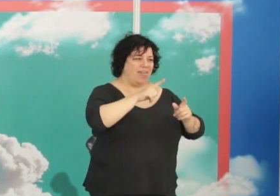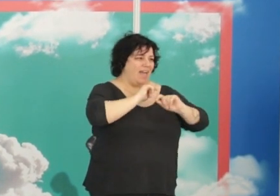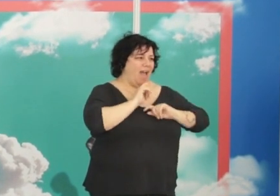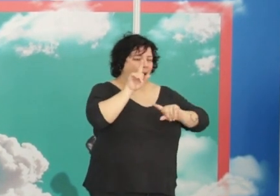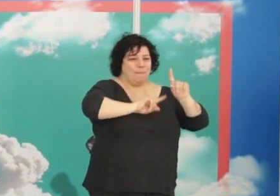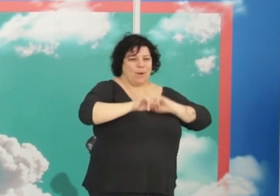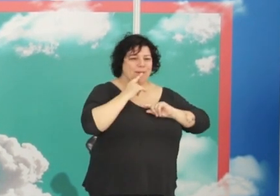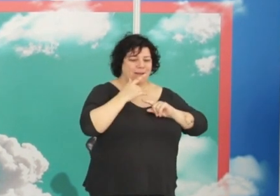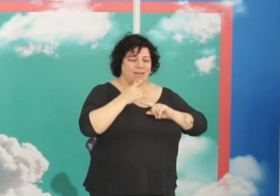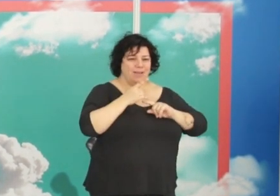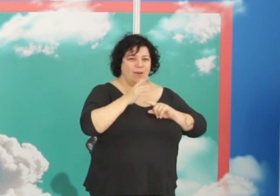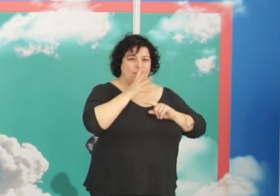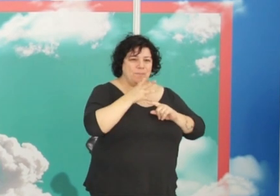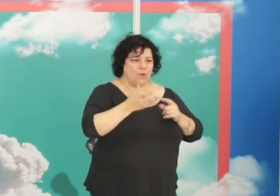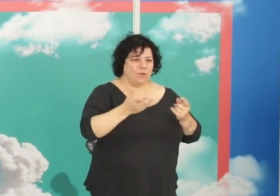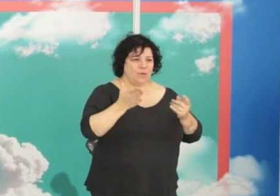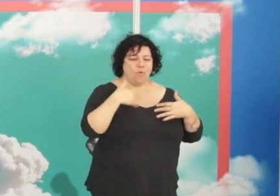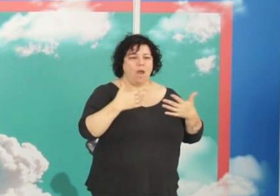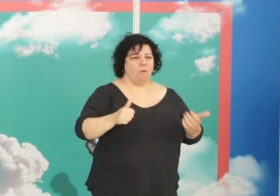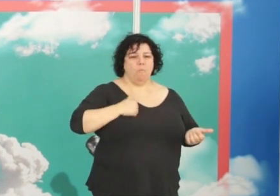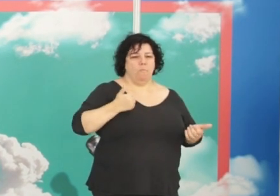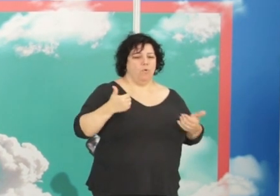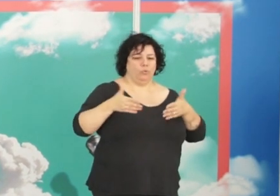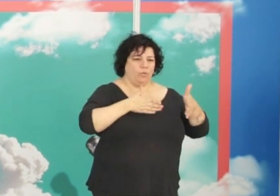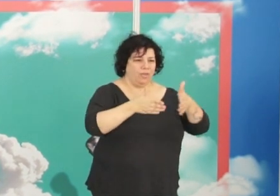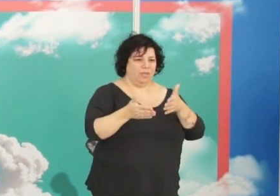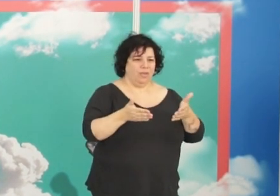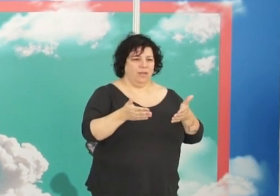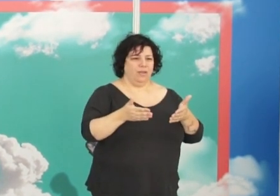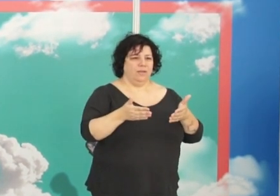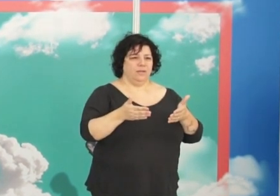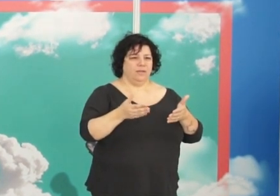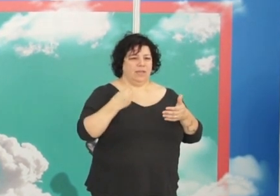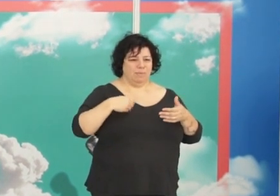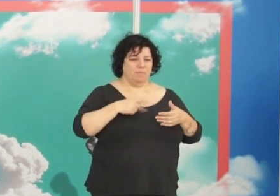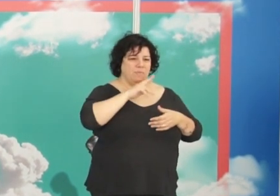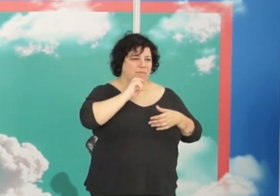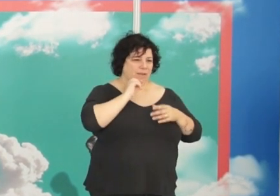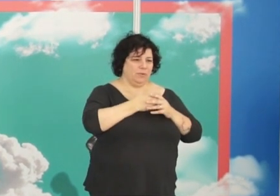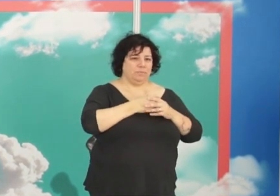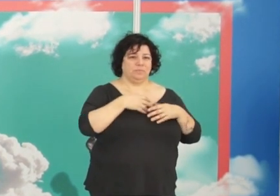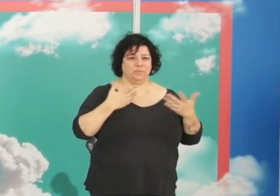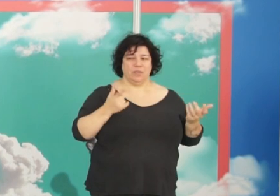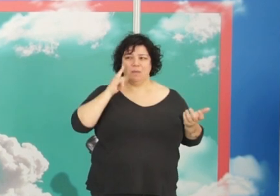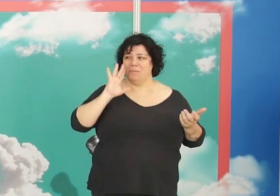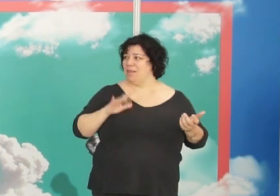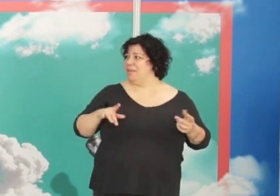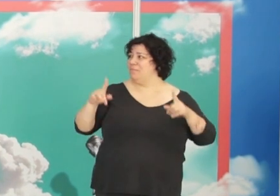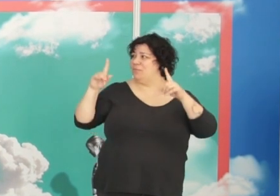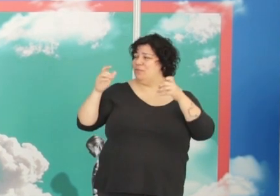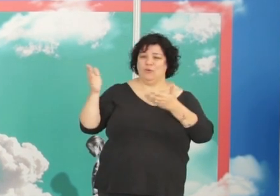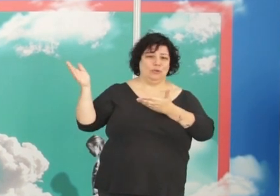problemas comunes porque no tienen esa oportunidad y probablemente ese privilegio y me parece que la foto